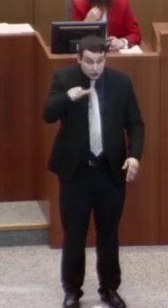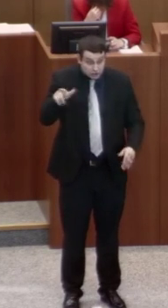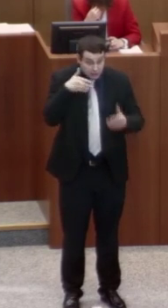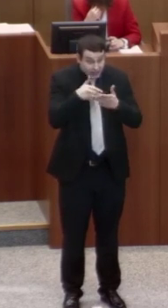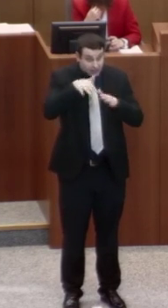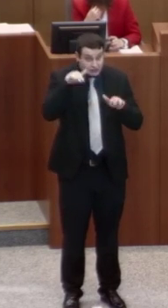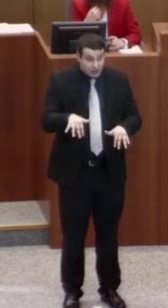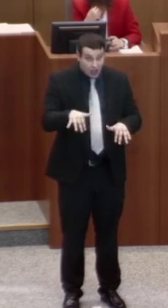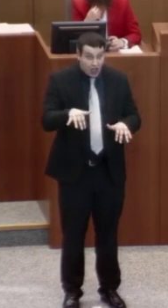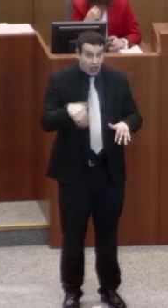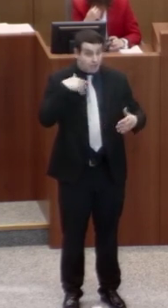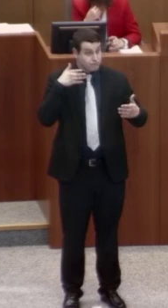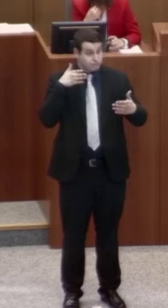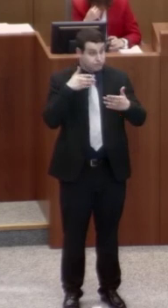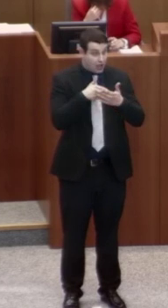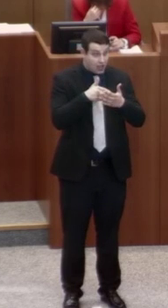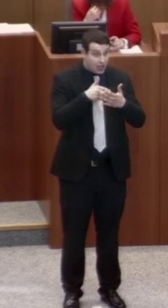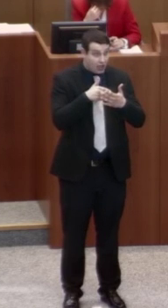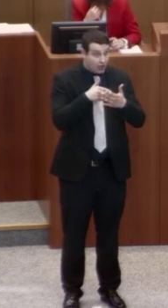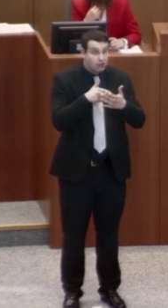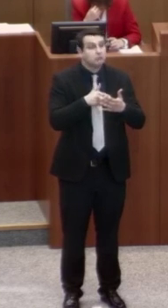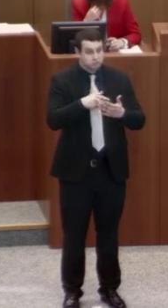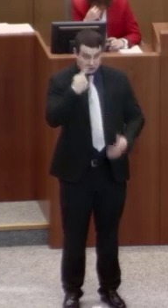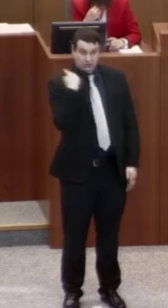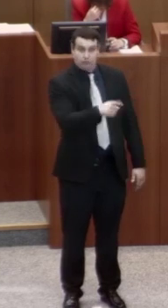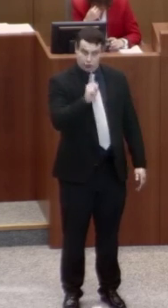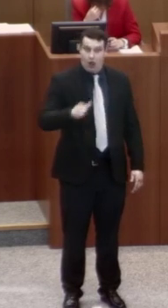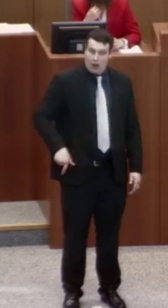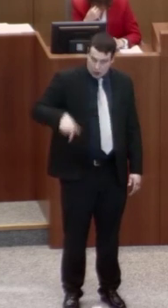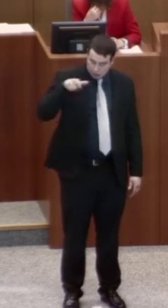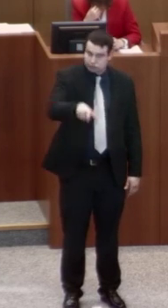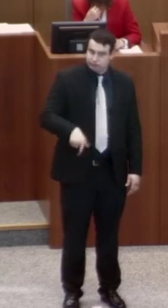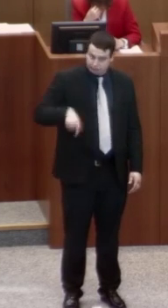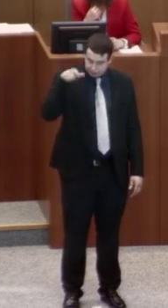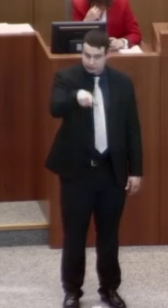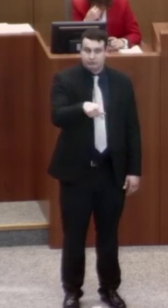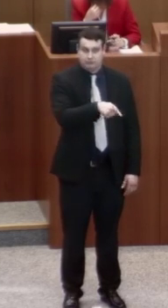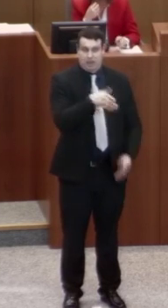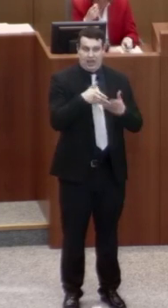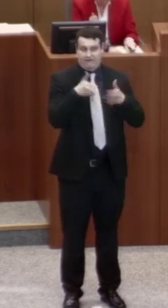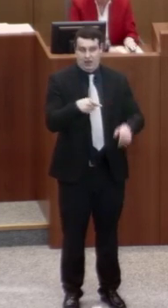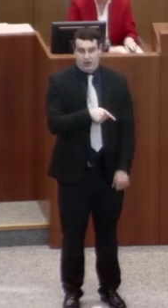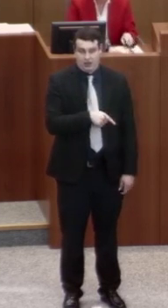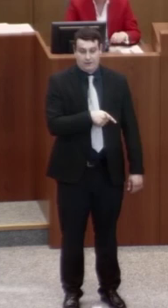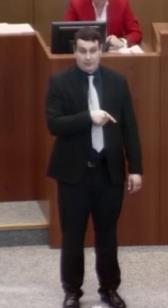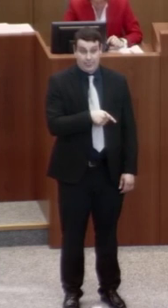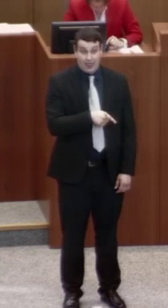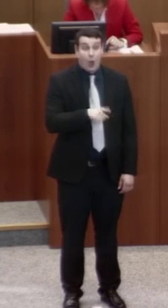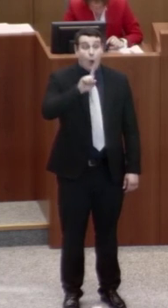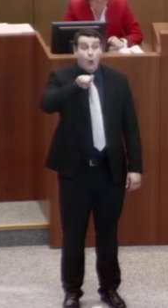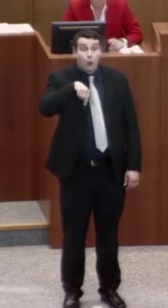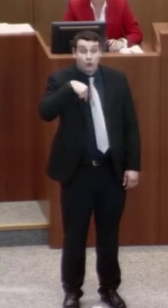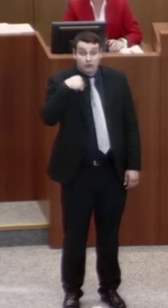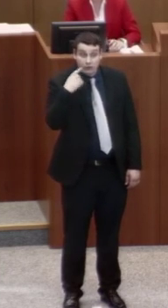die Barrieren, die ihnen die Gesellschaft aufbaut, mit ihrem eigenen Einkommen und Vermögen beseitigen. Dafür dürfen sie in